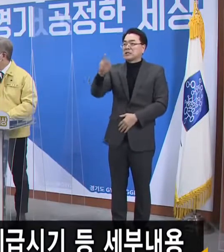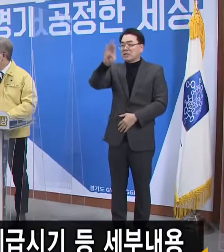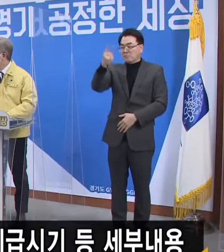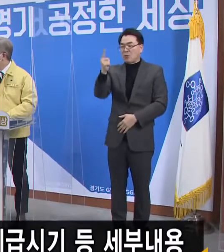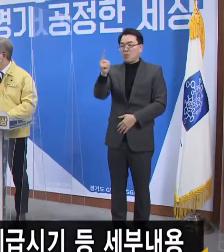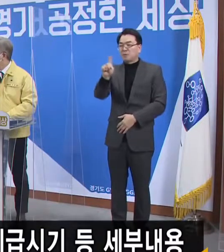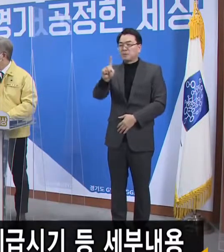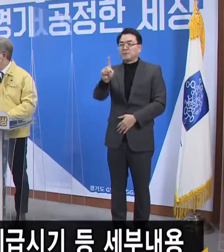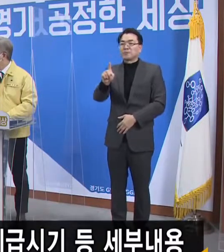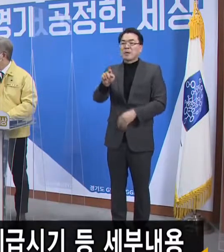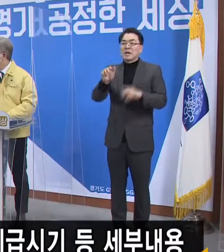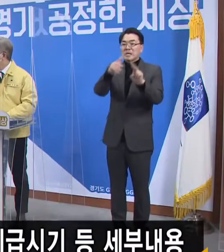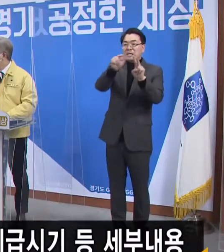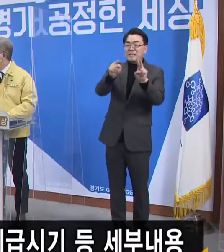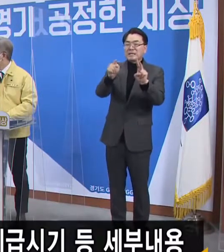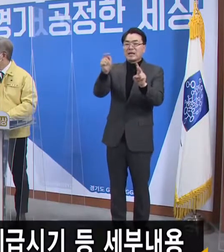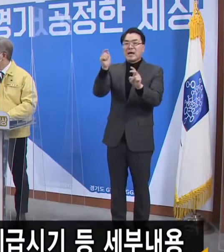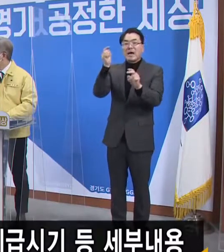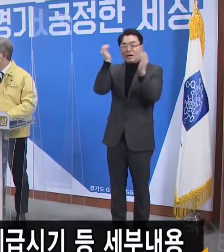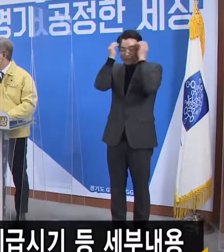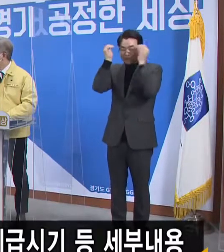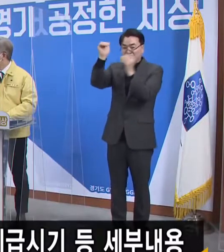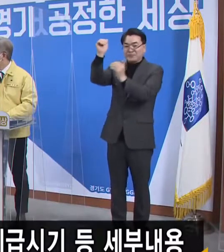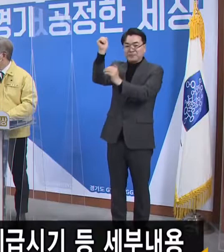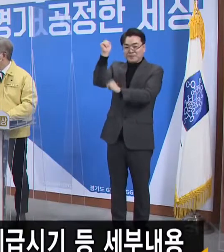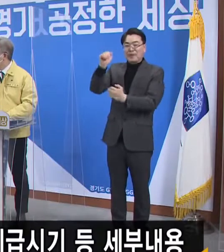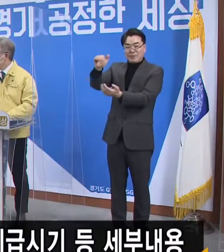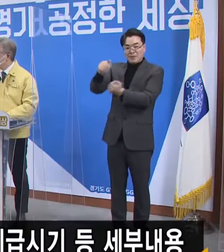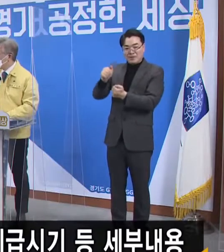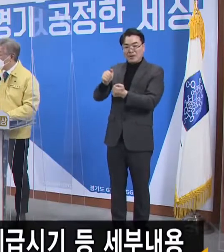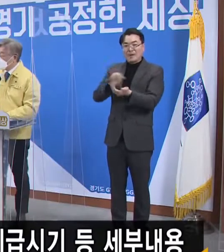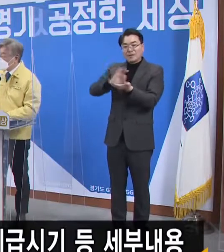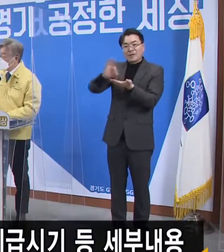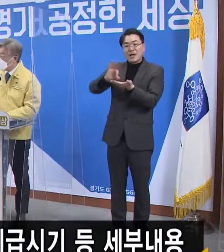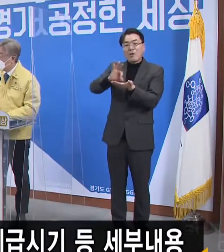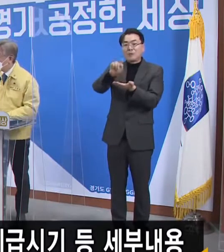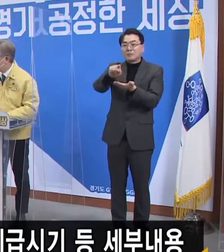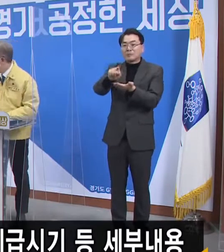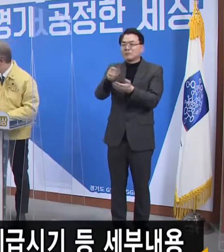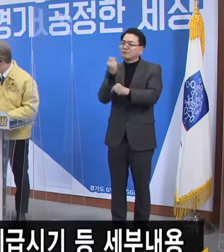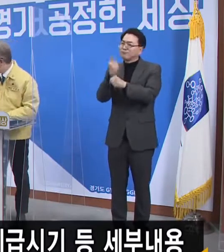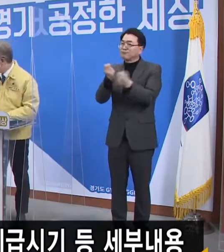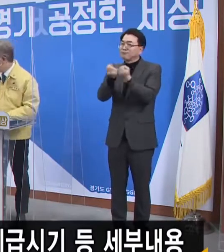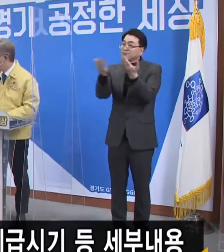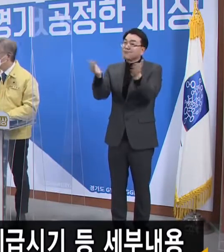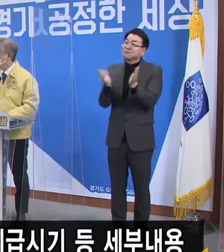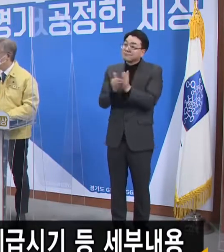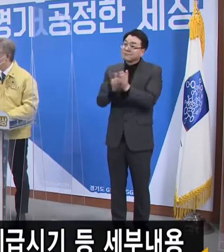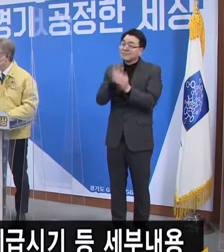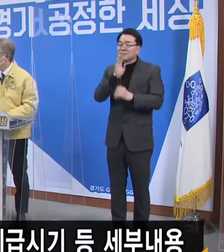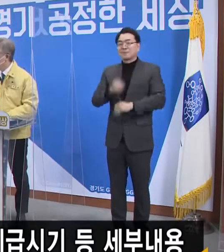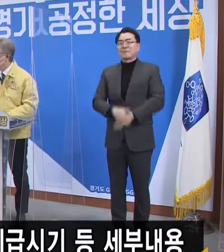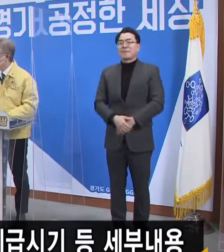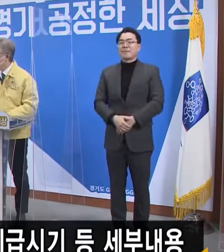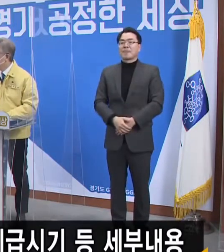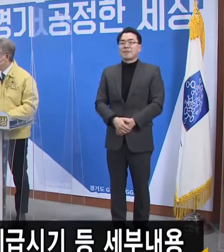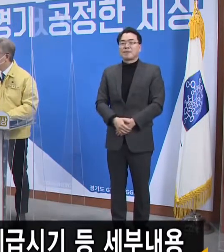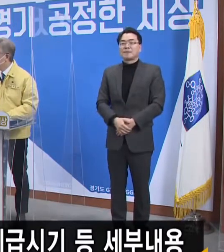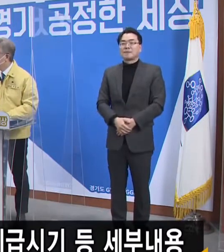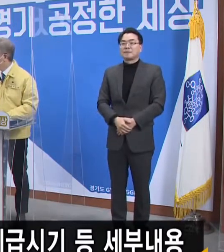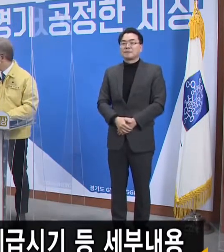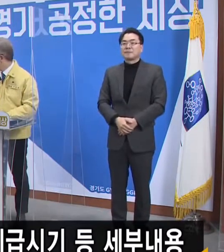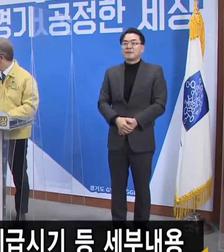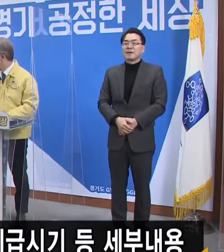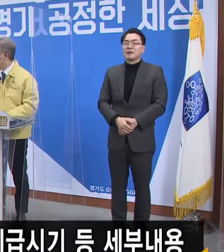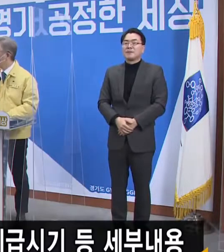재난기본소득지원금 사용처가 1차 때와 동일한 것인지 이건 아까 미리 말씀드린 것 같습니다. 수도일보